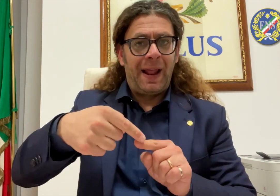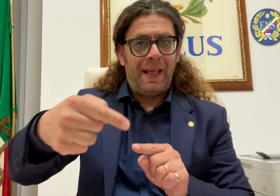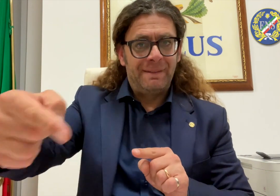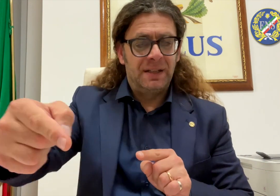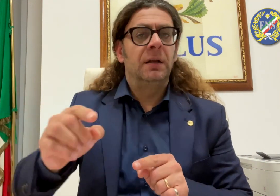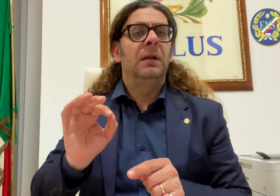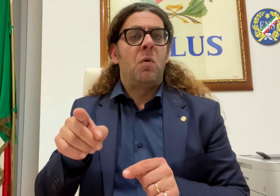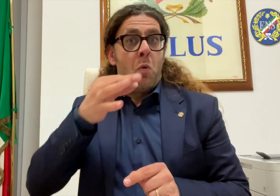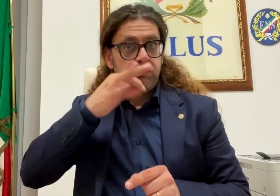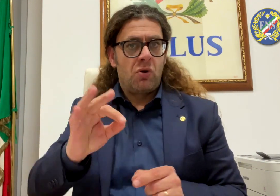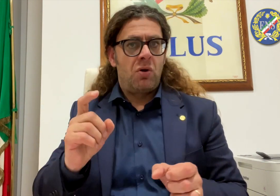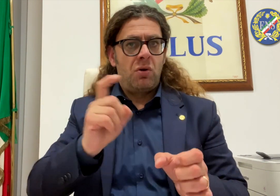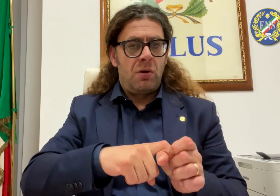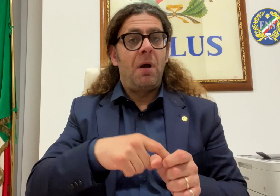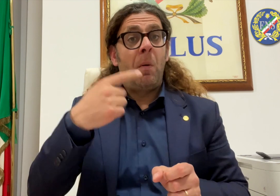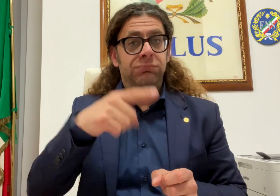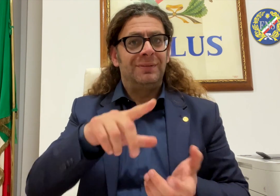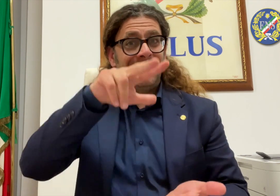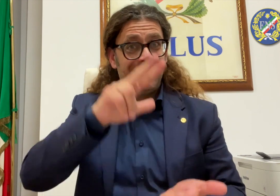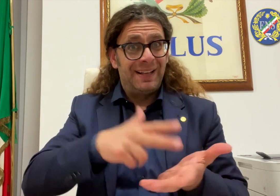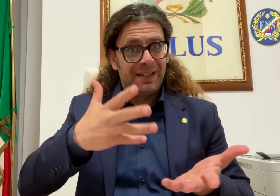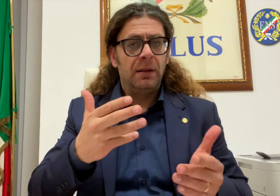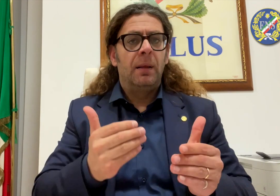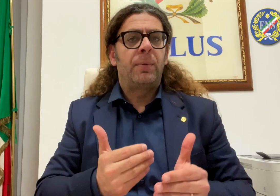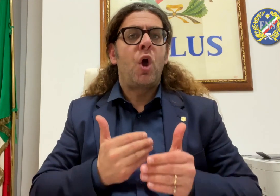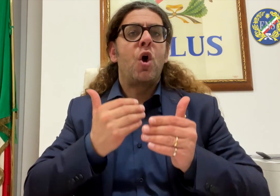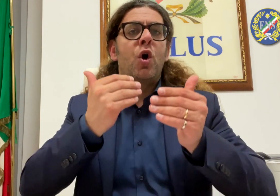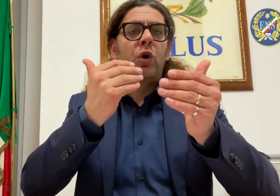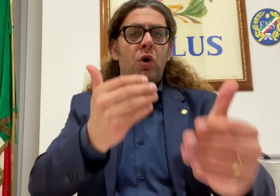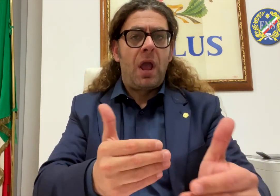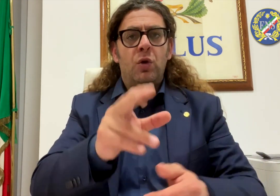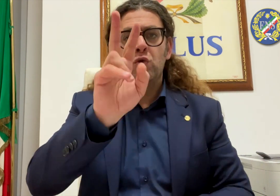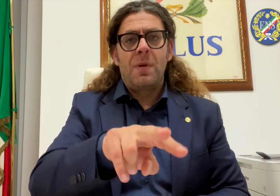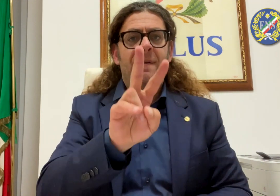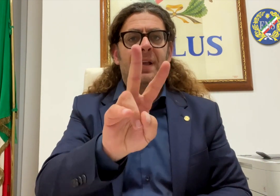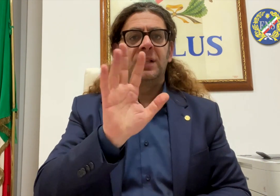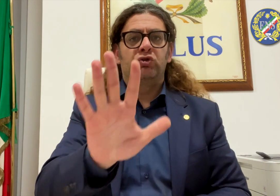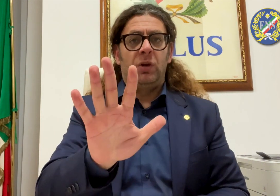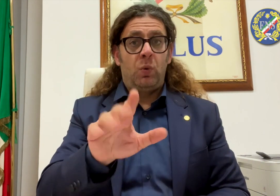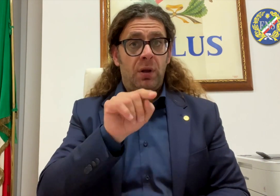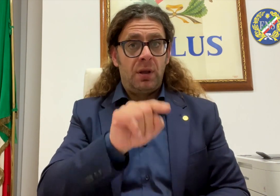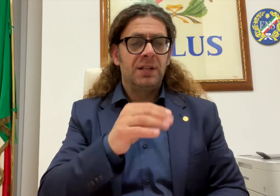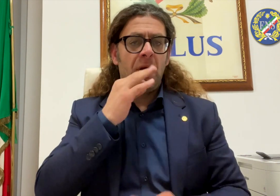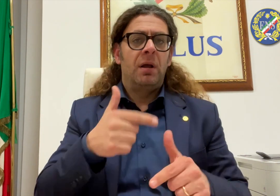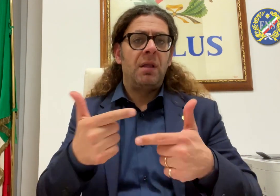per l'iscrizione alle associazioni di categoria il mese di ottobre 2022, da parte di coloro che avevano appena conseguito l